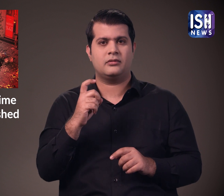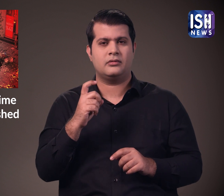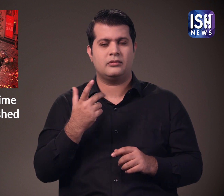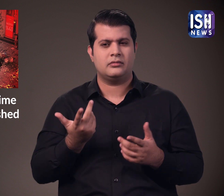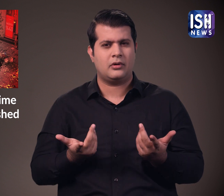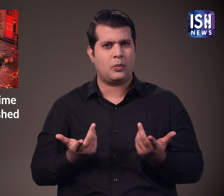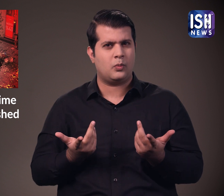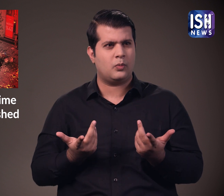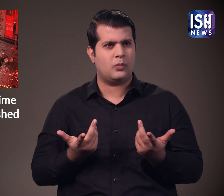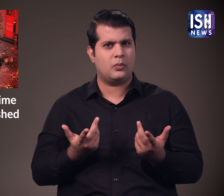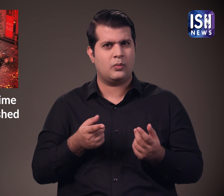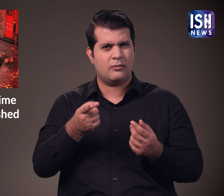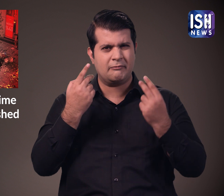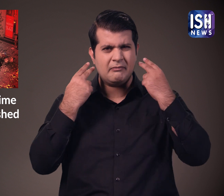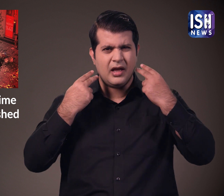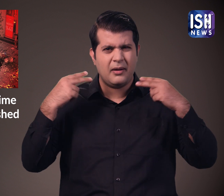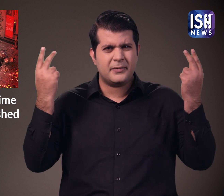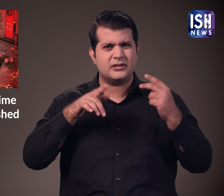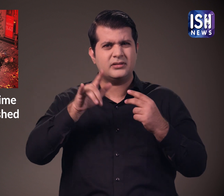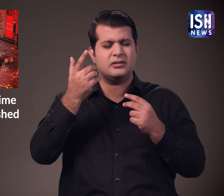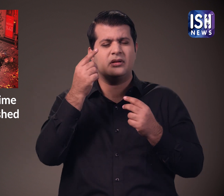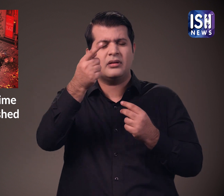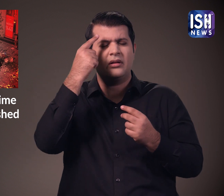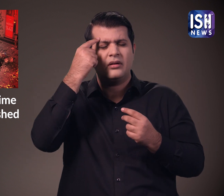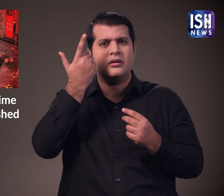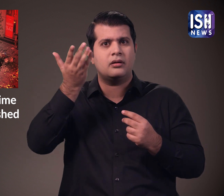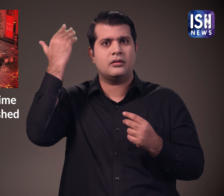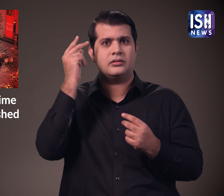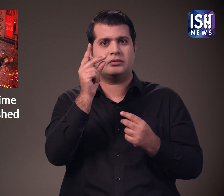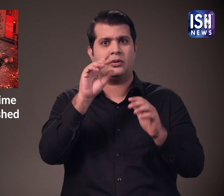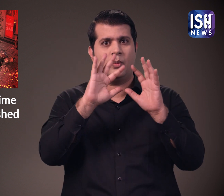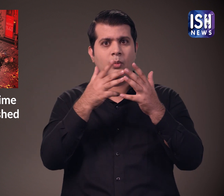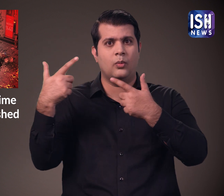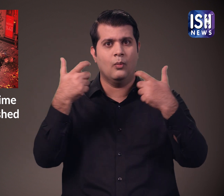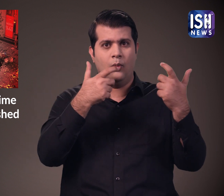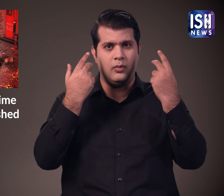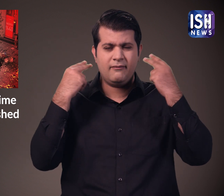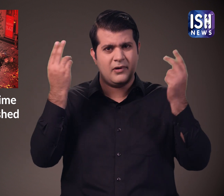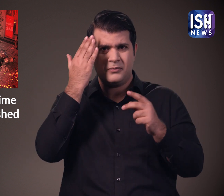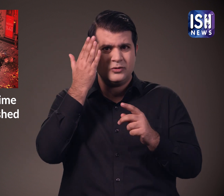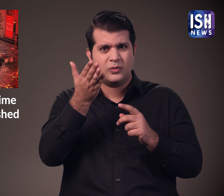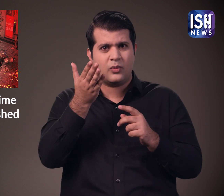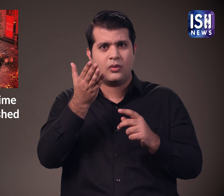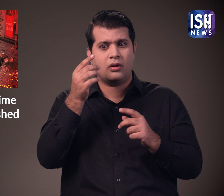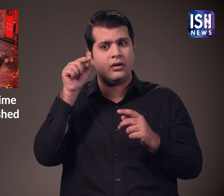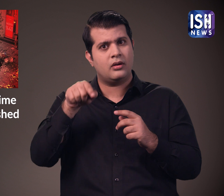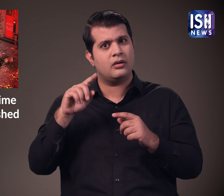इतने मजबूत विमान कैसे क्रैश हो गये। कलपना कीजिये कि इन विमानों का इस्तमाल द्वितिय विश्वयूद में